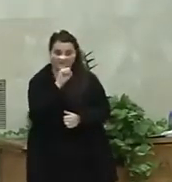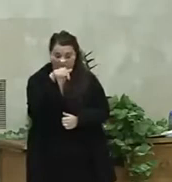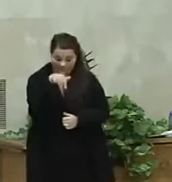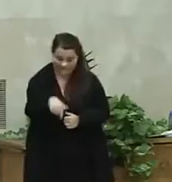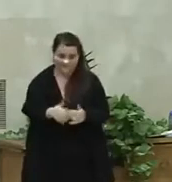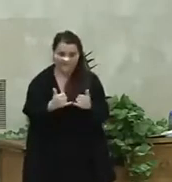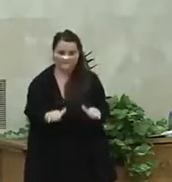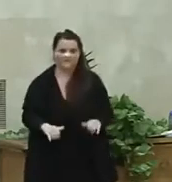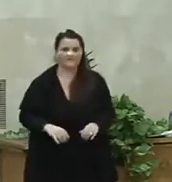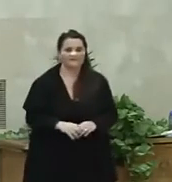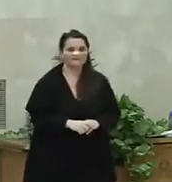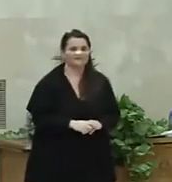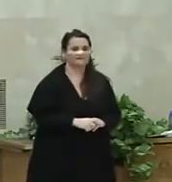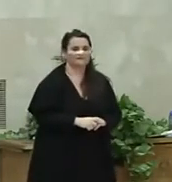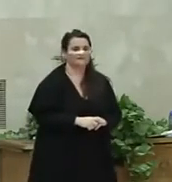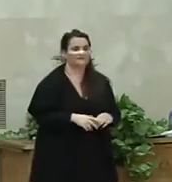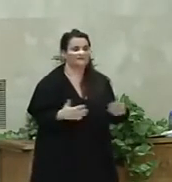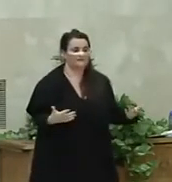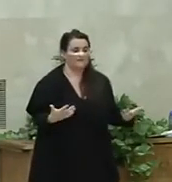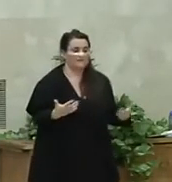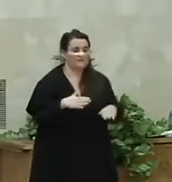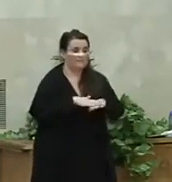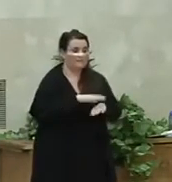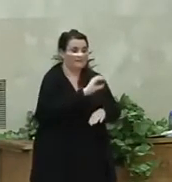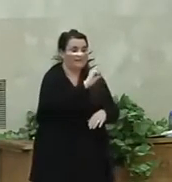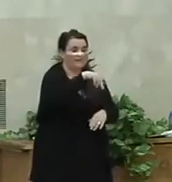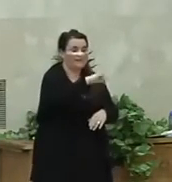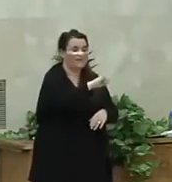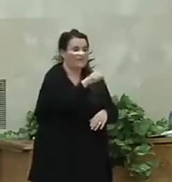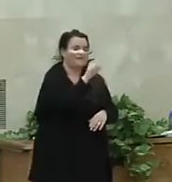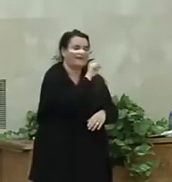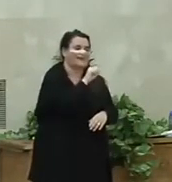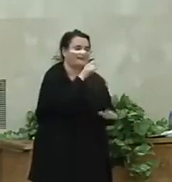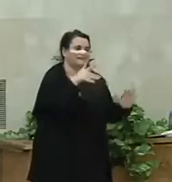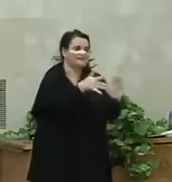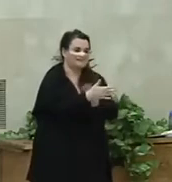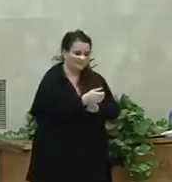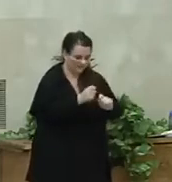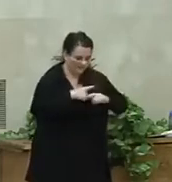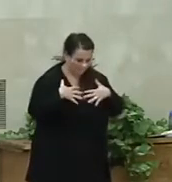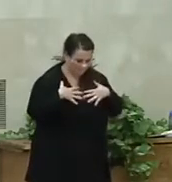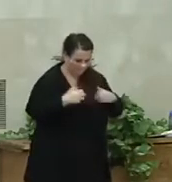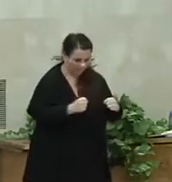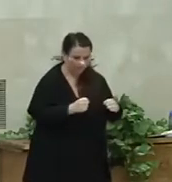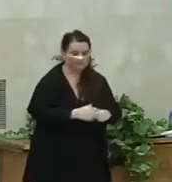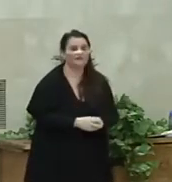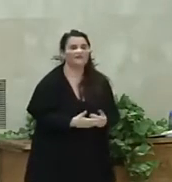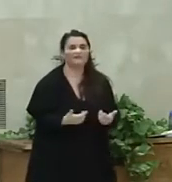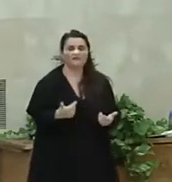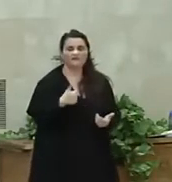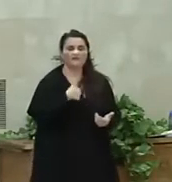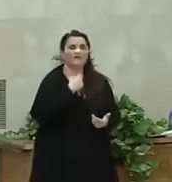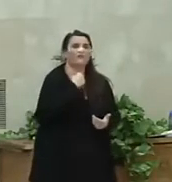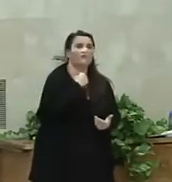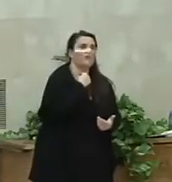este acto de hoy. Y es que para Connie cantar es sanar. La voz, las